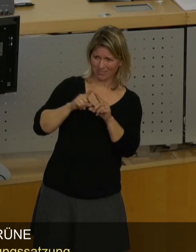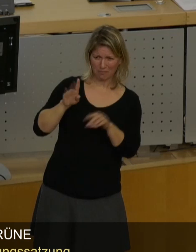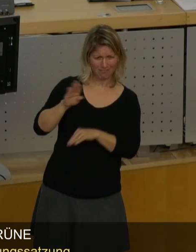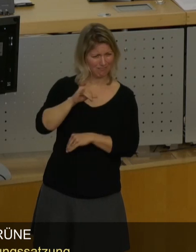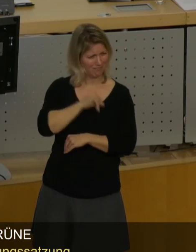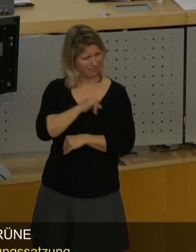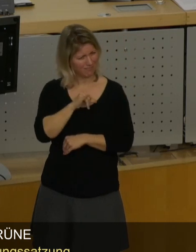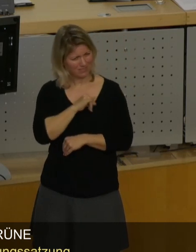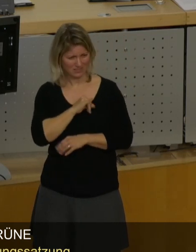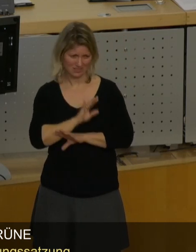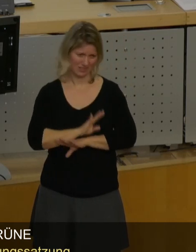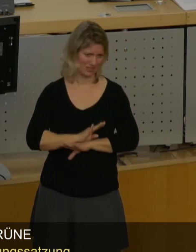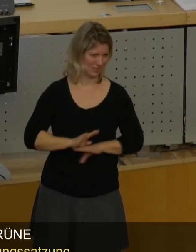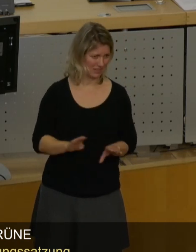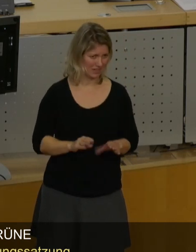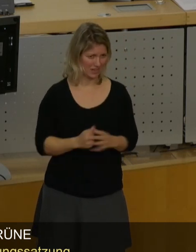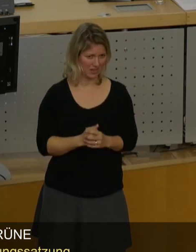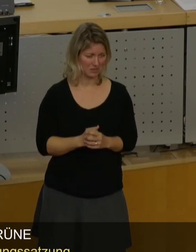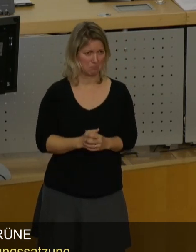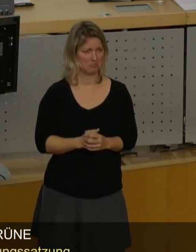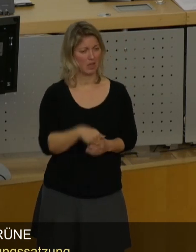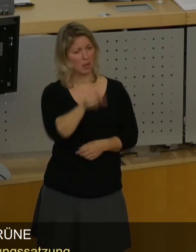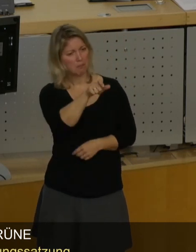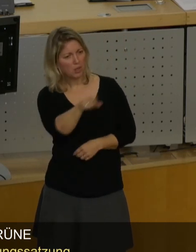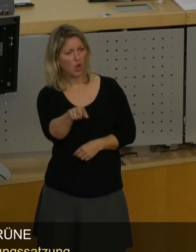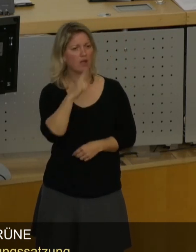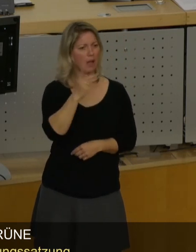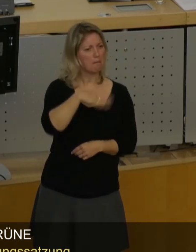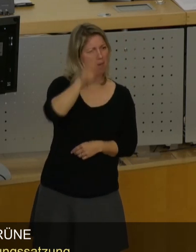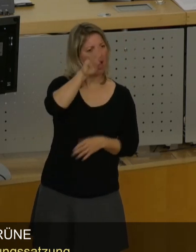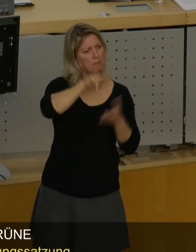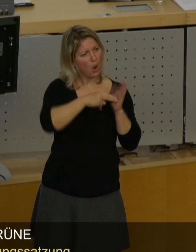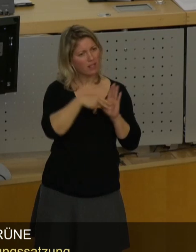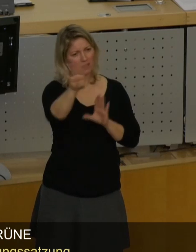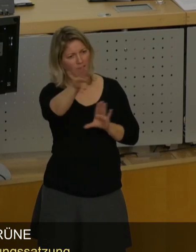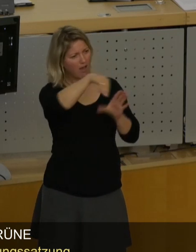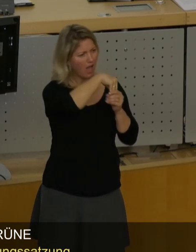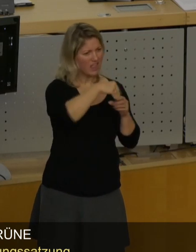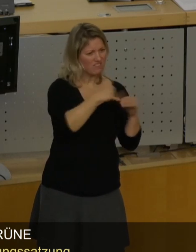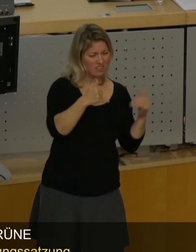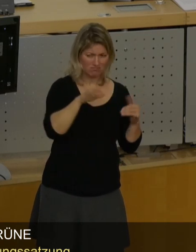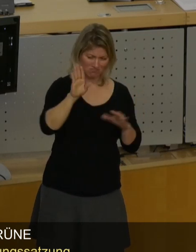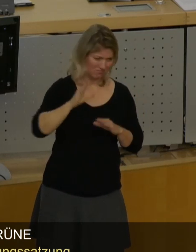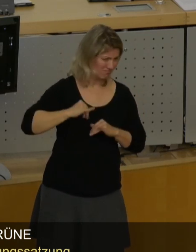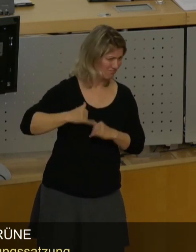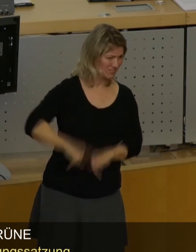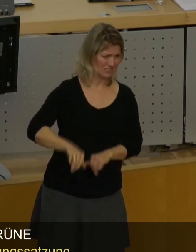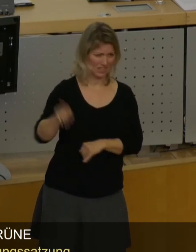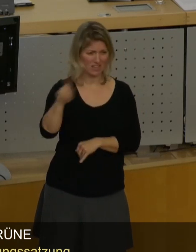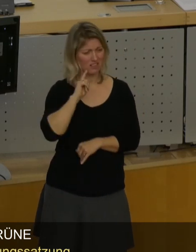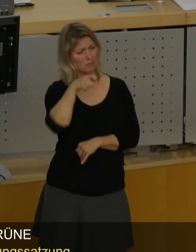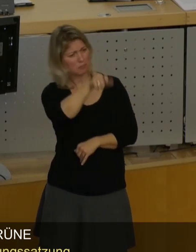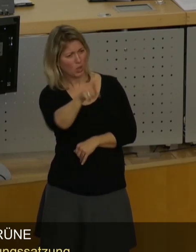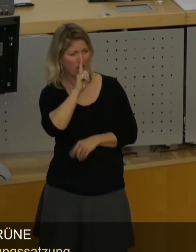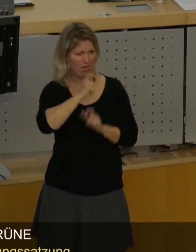Es interessiert Sie einfach nicht. Wie können wir die Bürgerinnen und Bürger mehr in den politischen Prozess einbeziehen? Wie können wir die Bürgerinnen und Bürger ernst